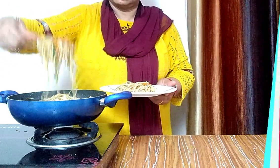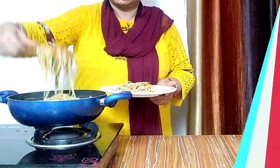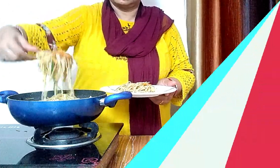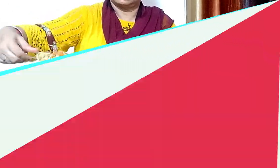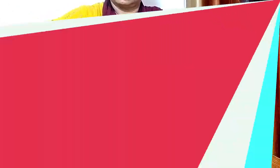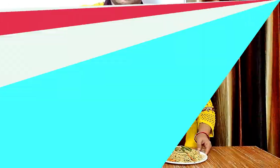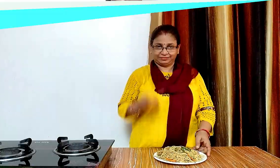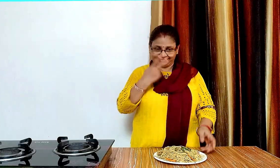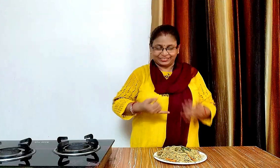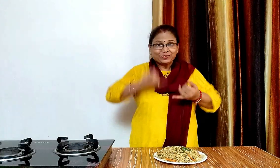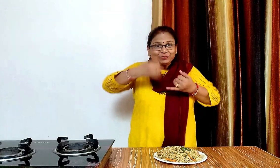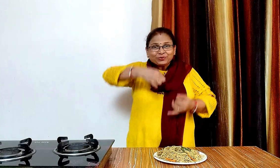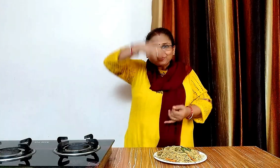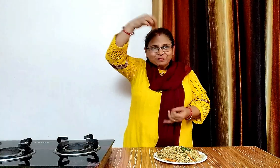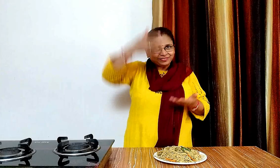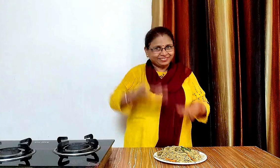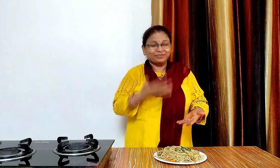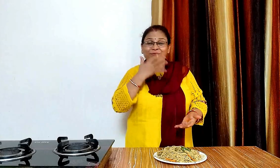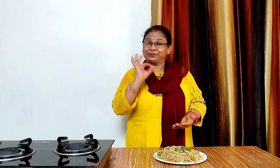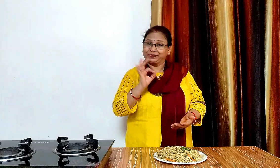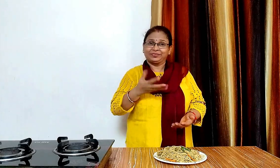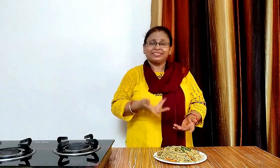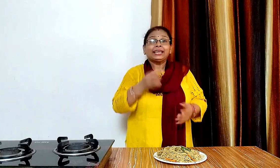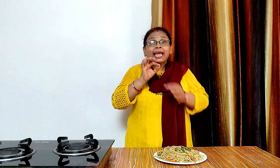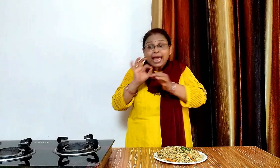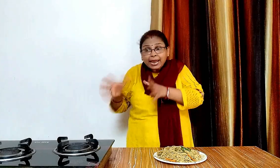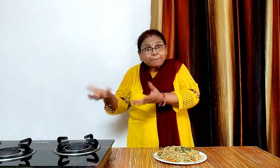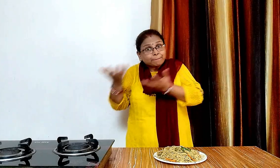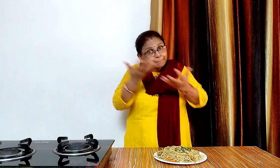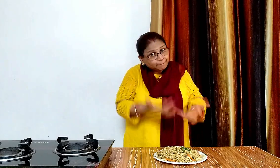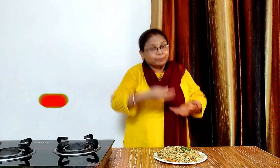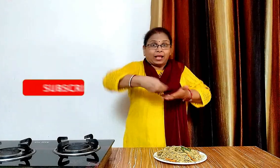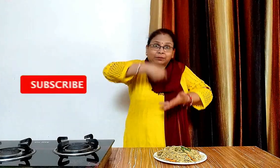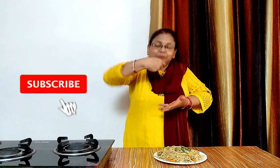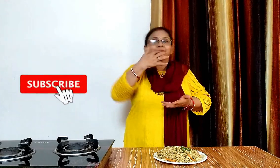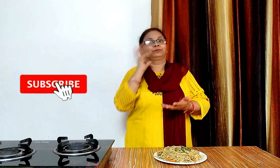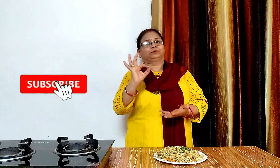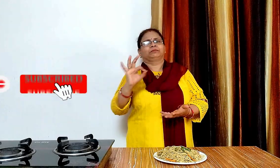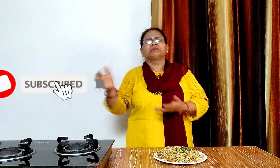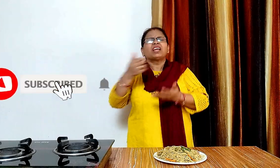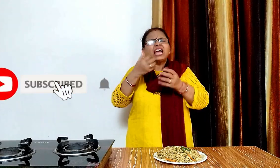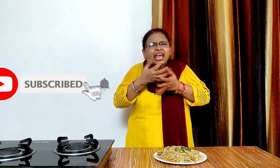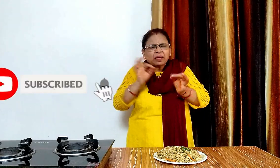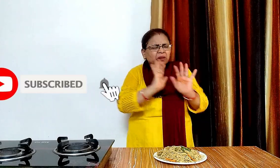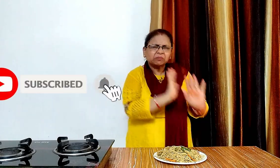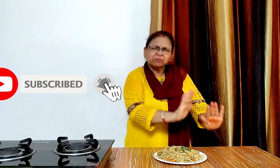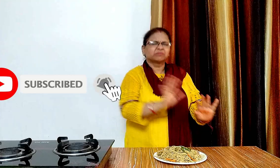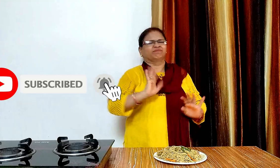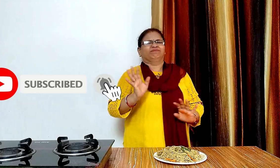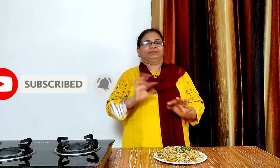वेज हाक का नूडल्स बन कर तैयार हैं यह खाने में बहुती स्वादिष्ट होते हैं और गर्मा गरम तो यह और भी जादा टीस्टी लगते हैं अगर आपको